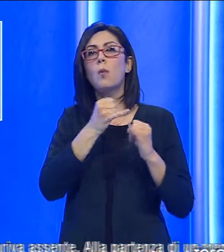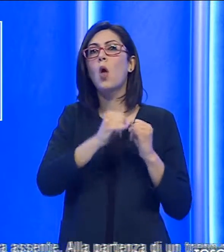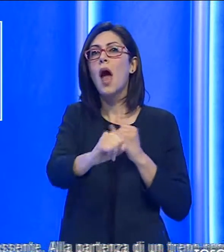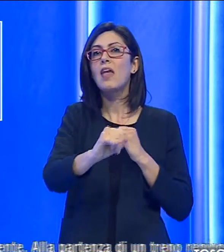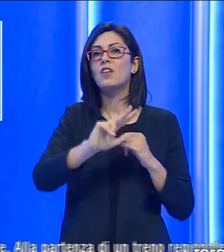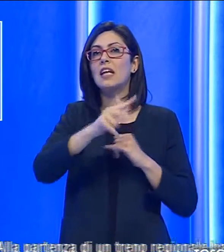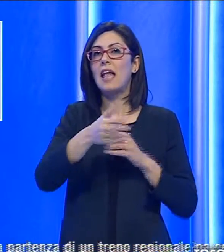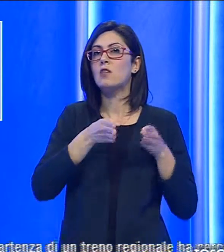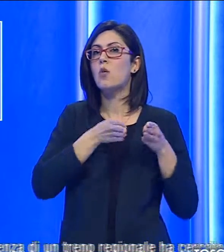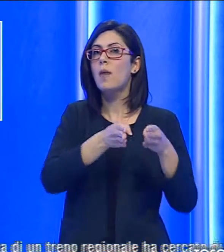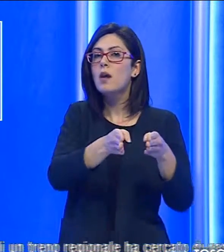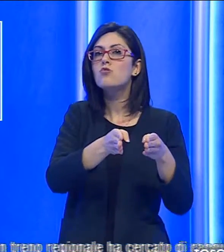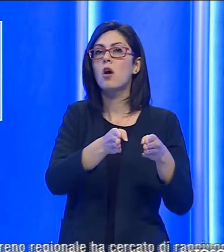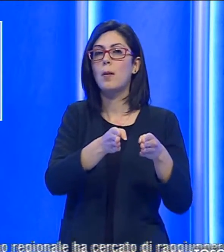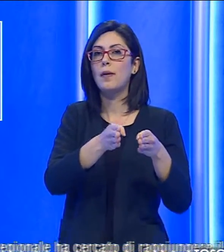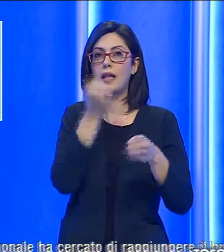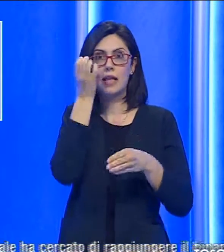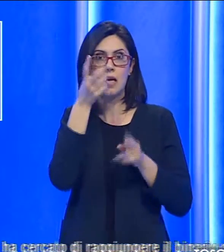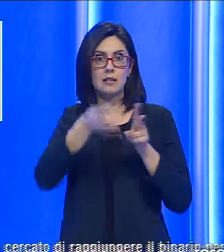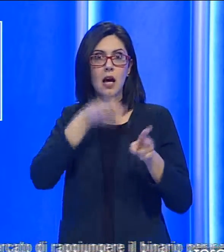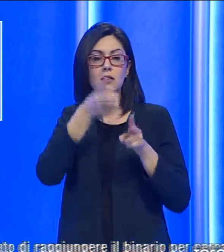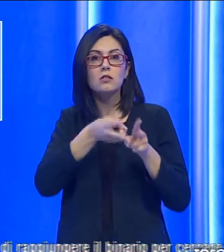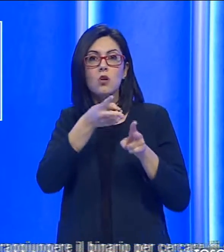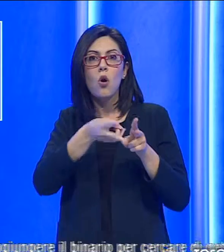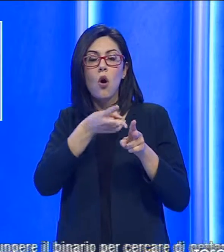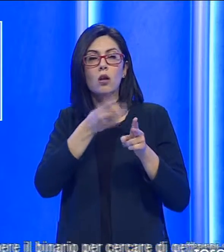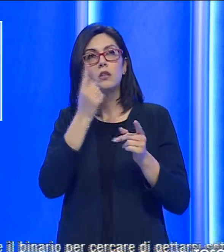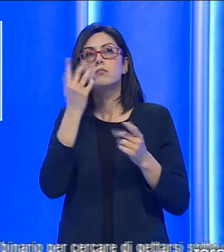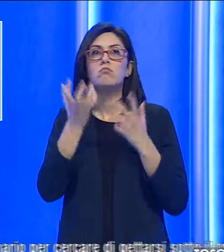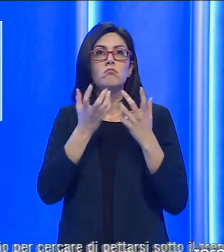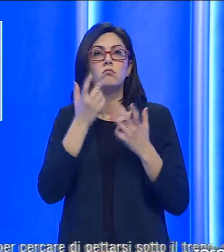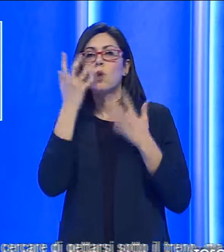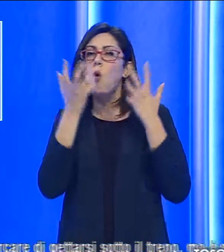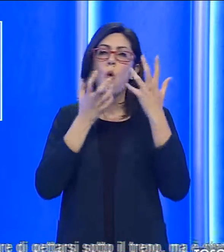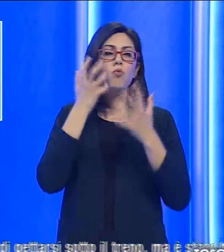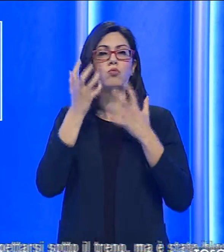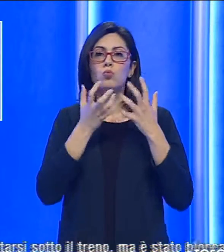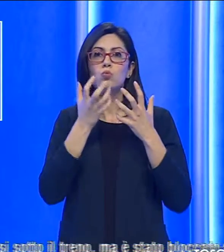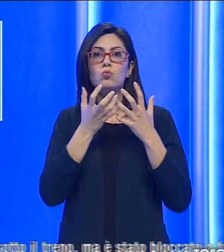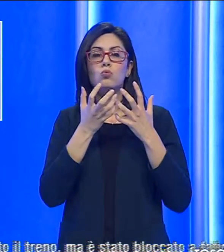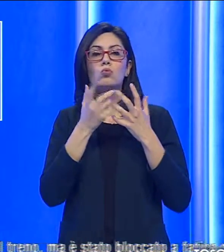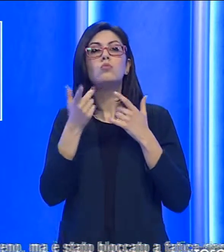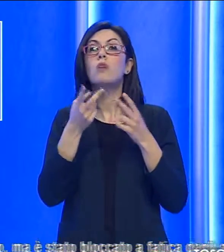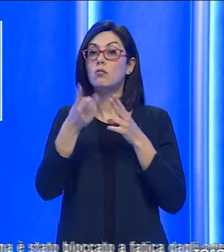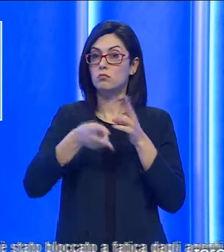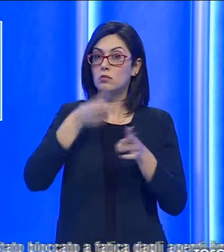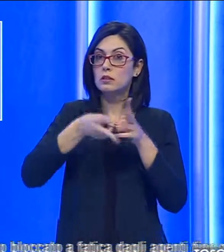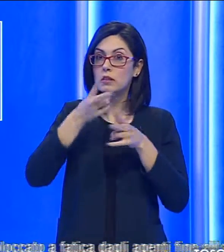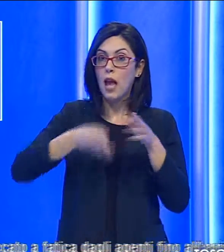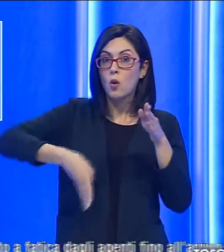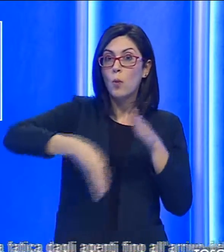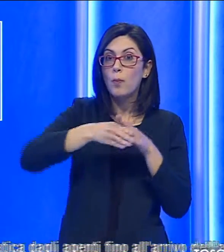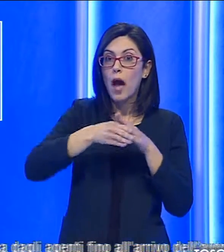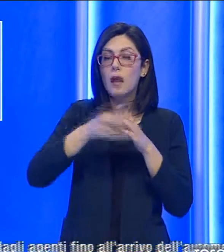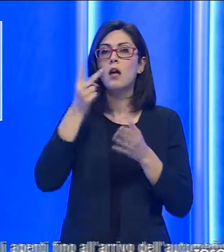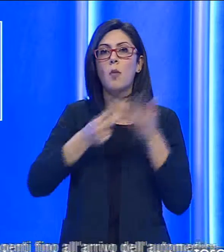terzo marciapiede della stazione che appariva assente. Alla partenza di un treno regionale ha cercato di raggiungere